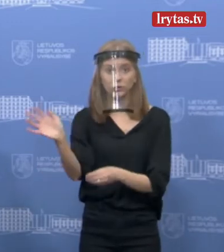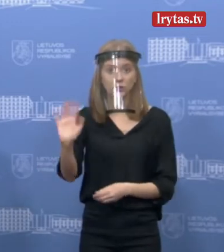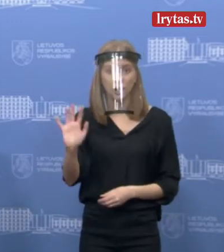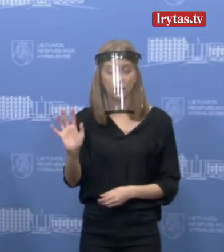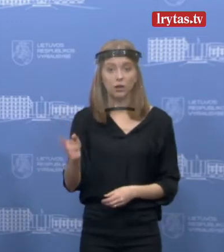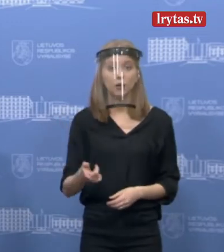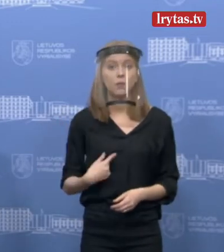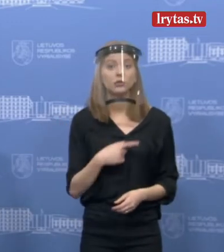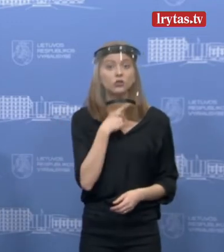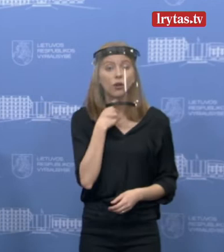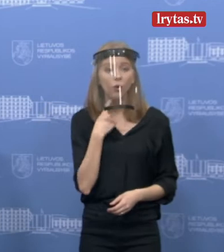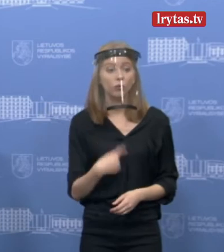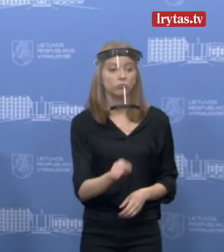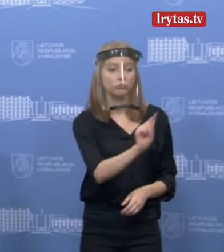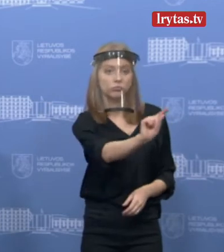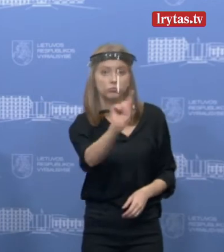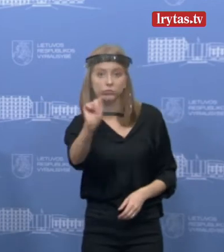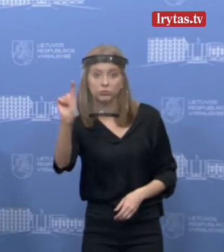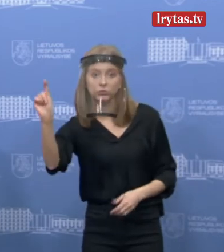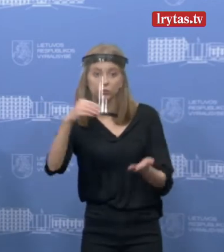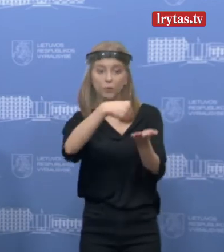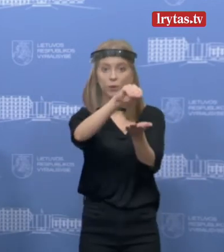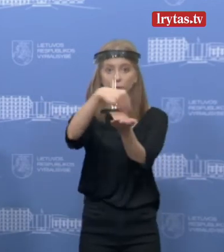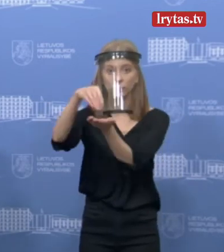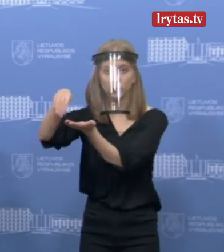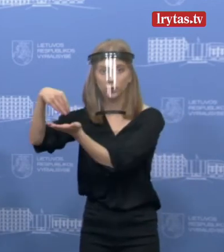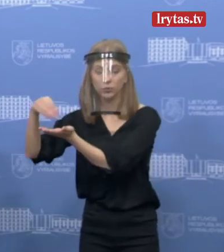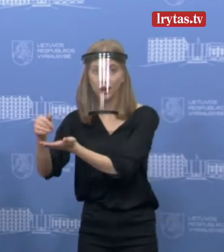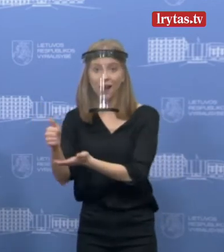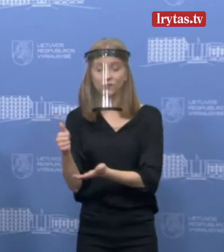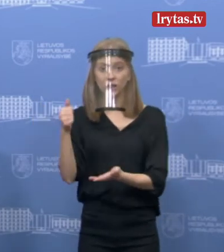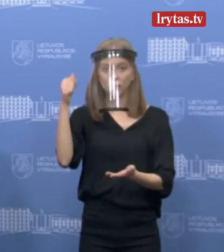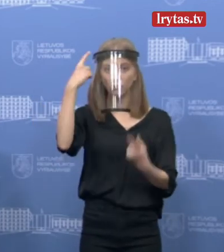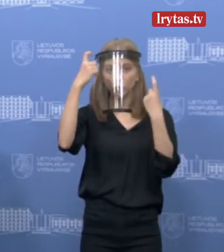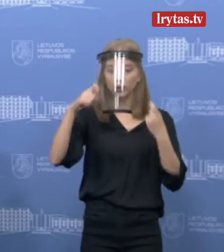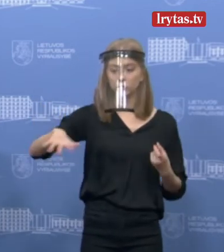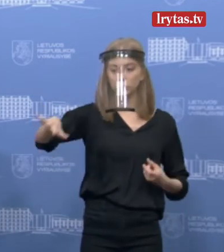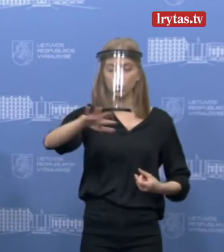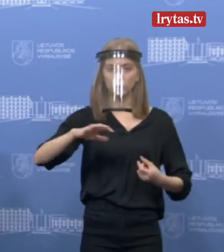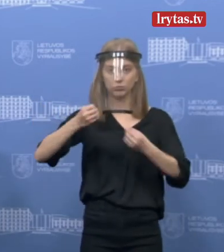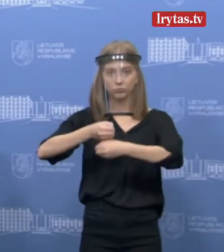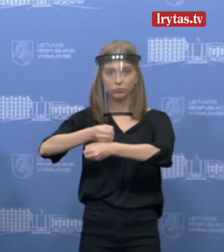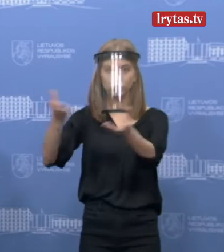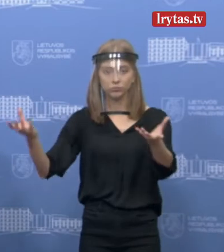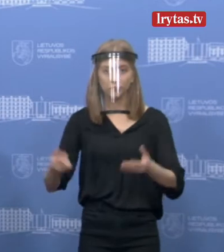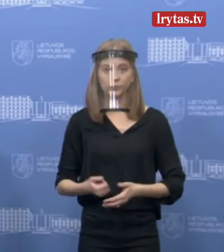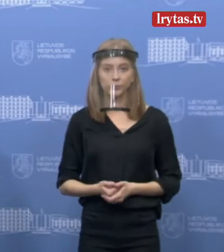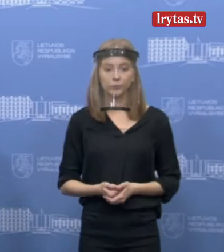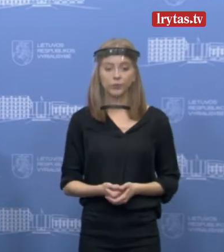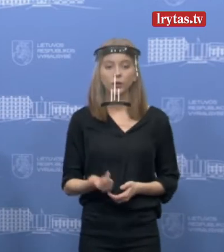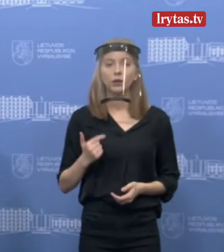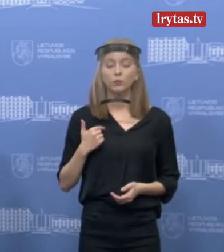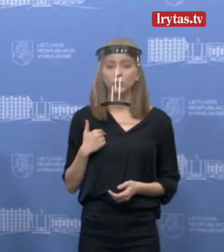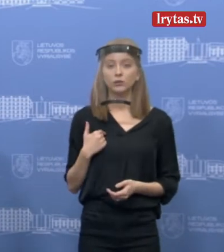daugelio žiniaskodos priemonių ir, na, paskelbti tą informaciją visuomenį. Noriu pasakyti, kad tą darėme bendradarbiaudami su